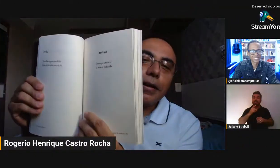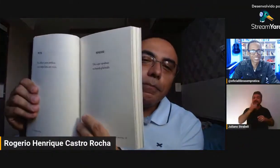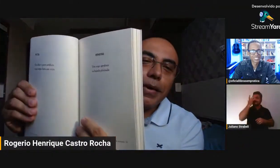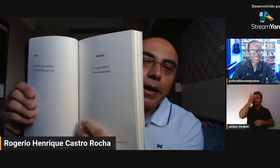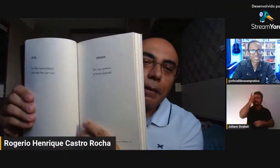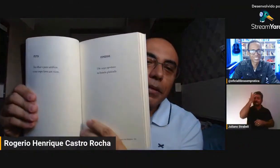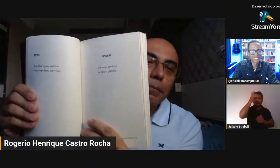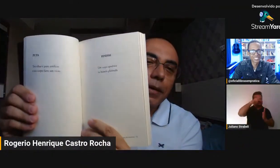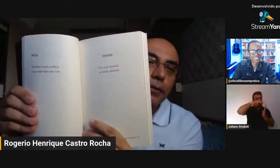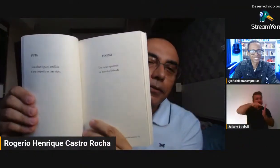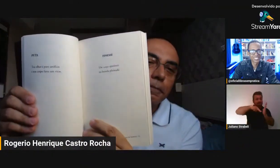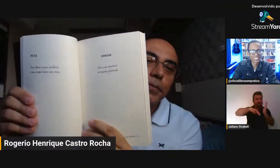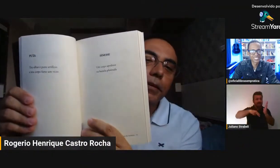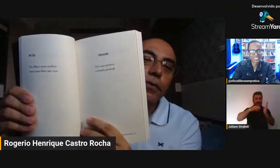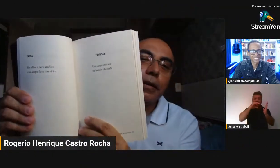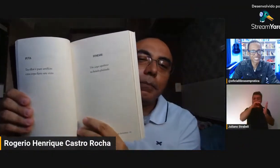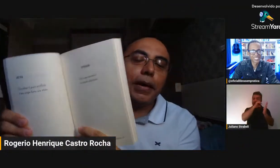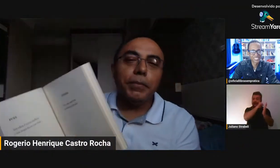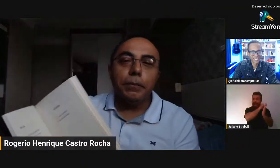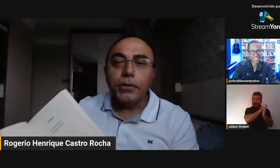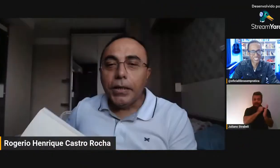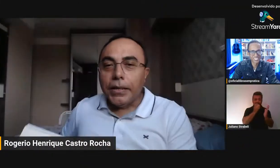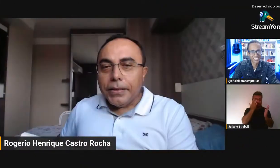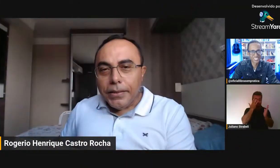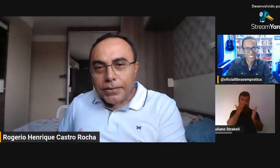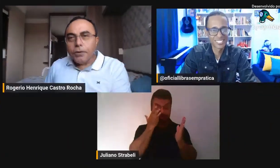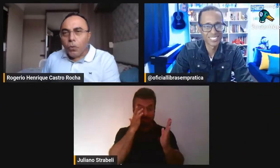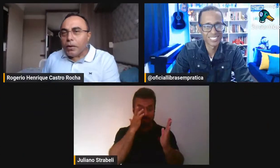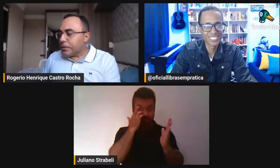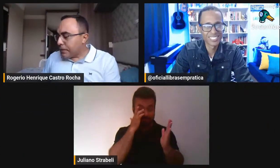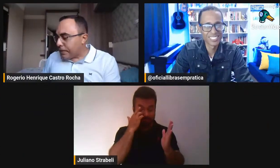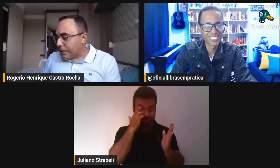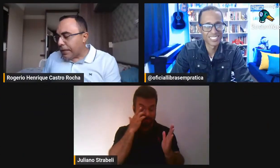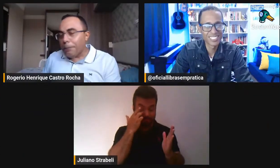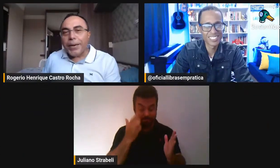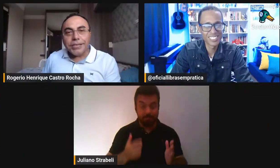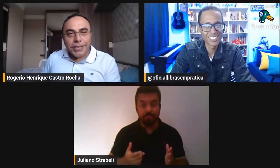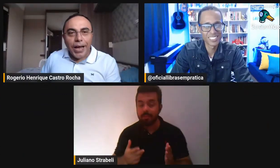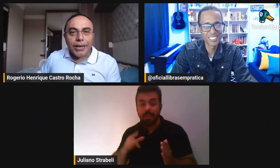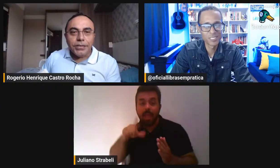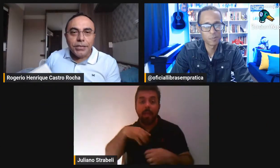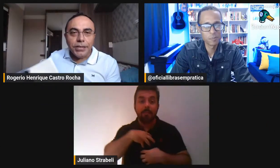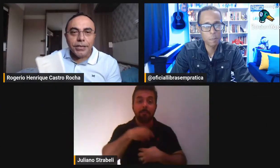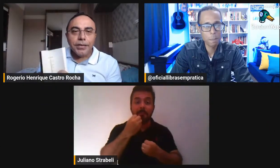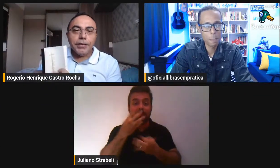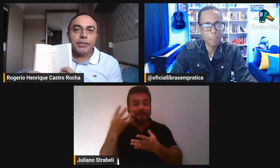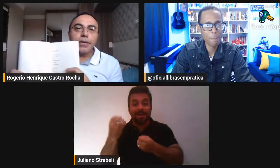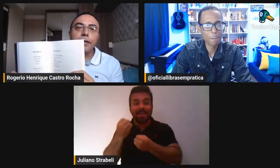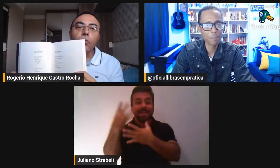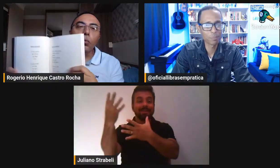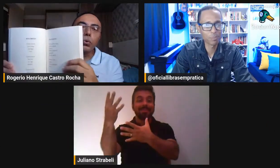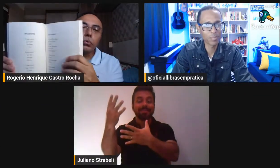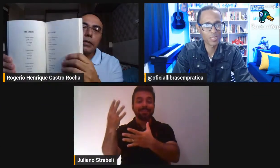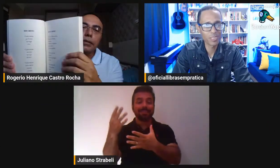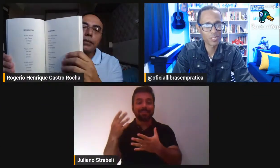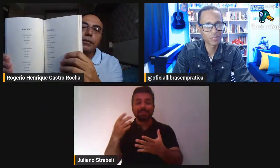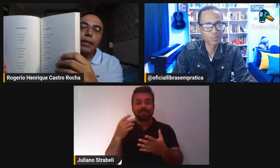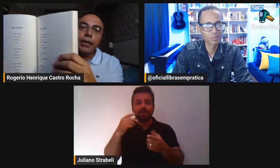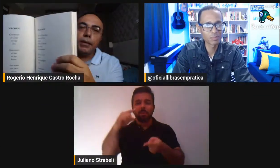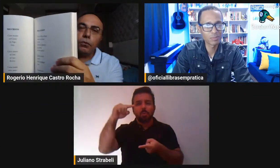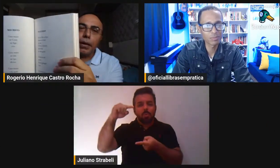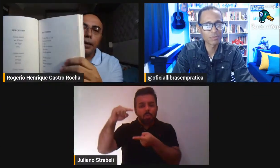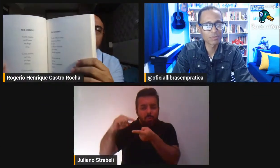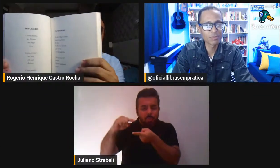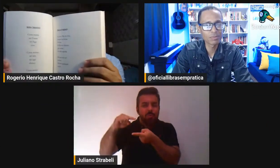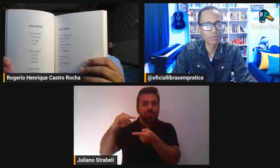Ele vai ler bem rapidamente. Ele vai ler bem rapidamente. e são poemas que, apesar de serem curtos, eles